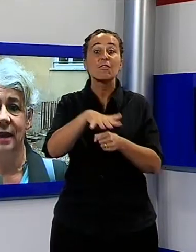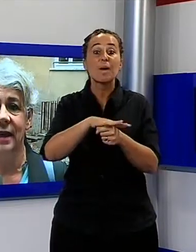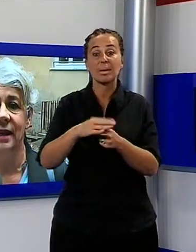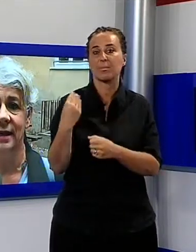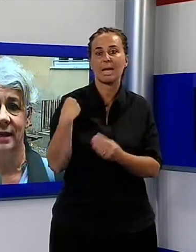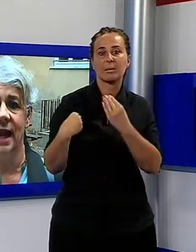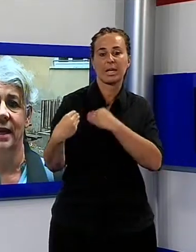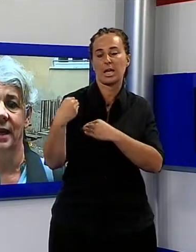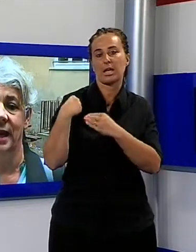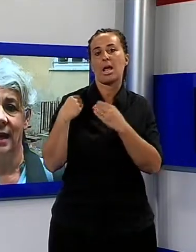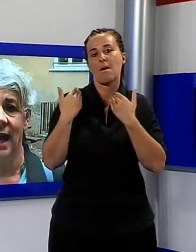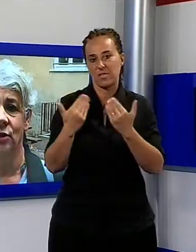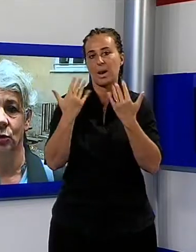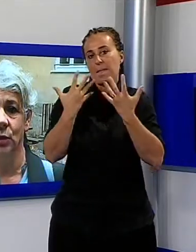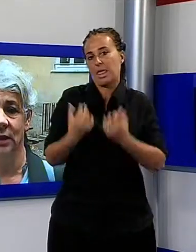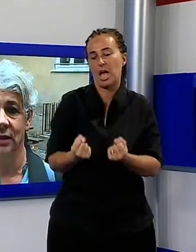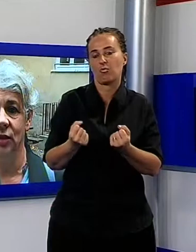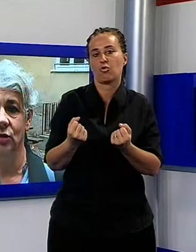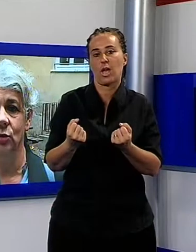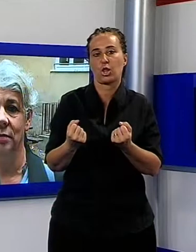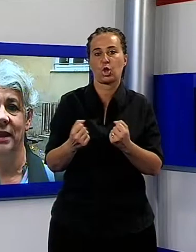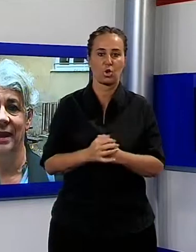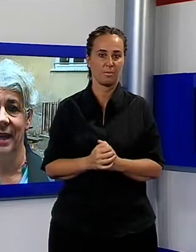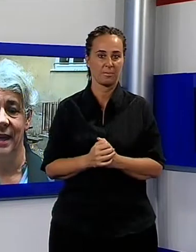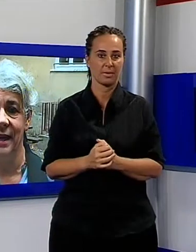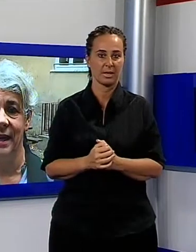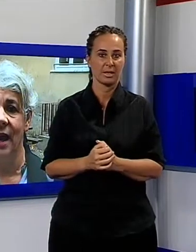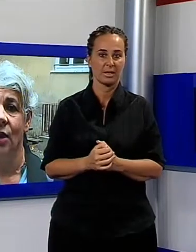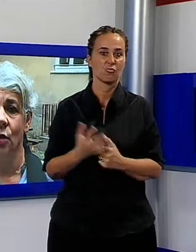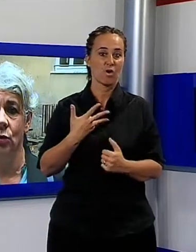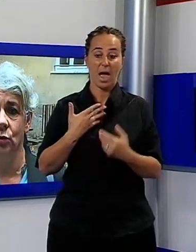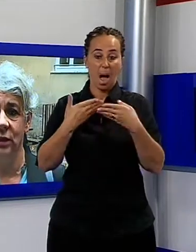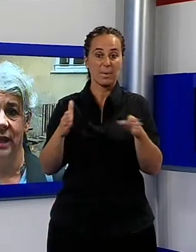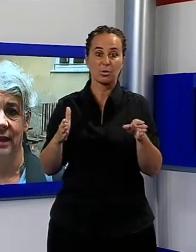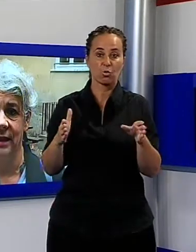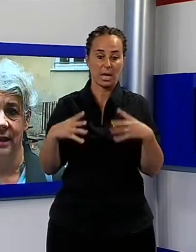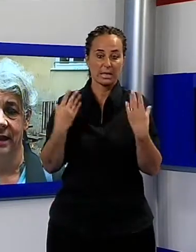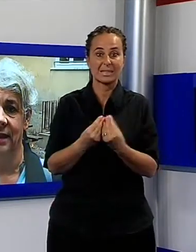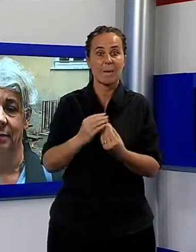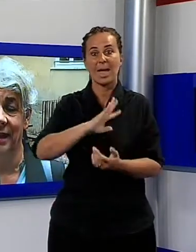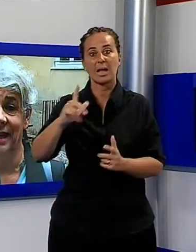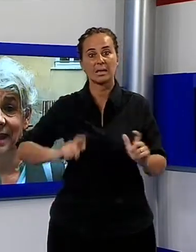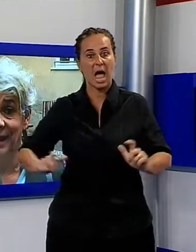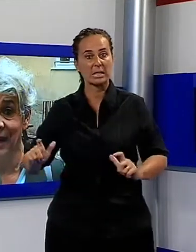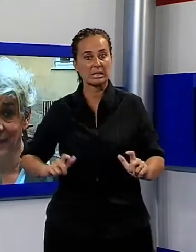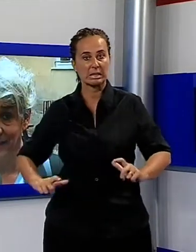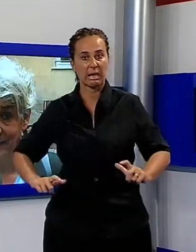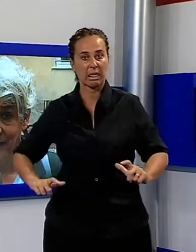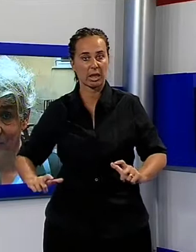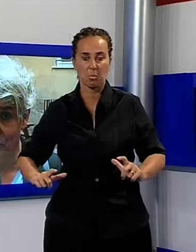iniziare l'anno educativo assolutamente in linea con tutti gli altri nidi, perché in realtà le attività sono